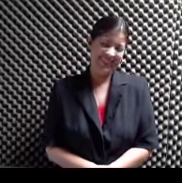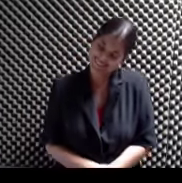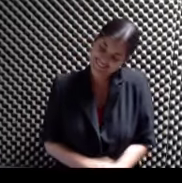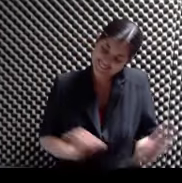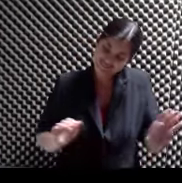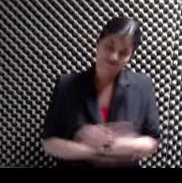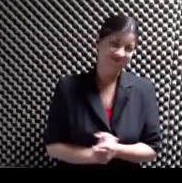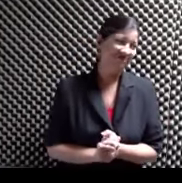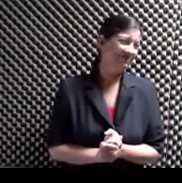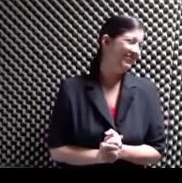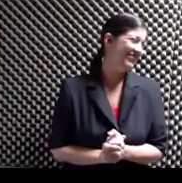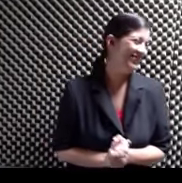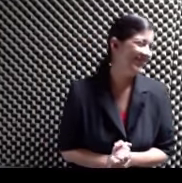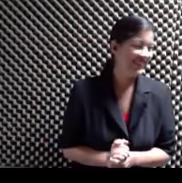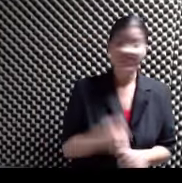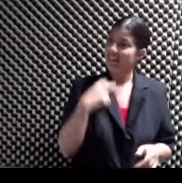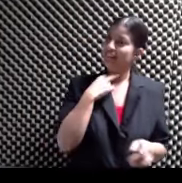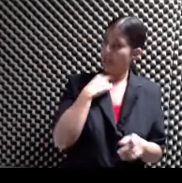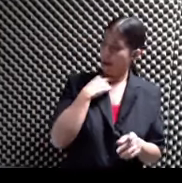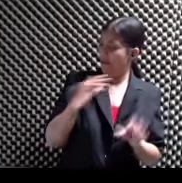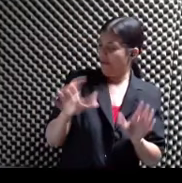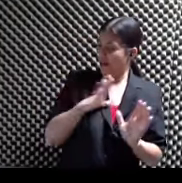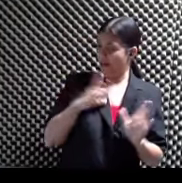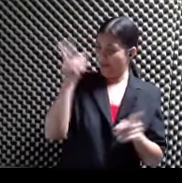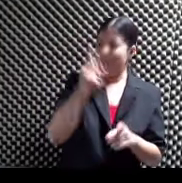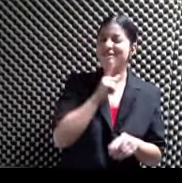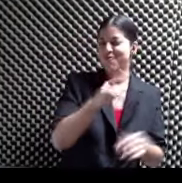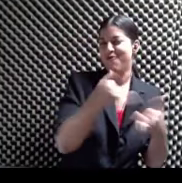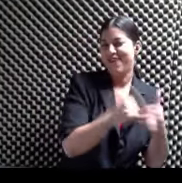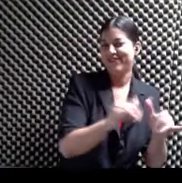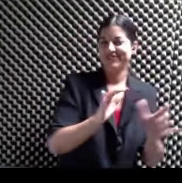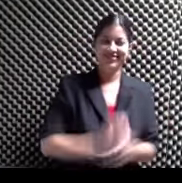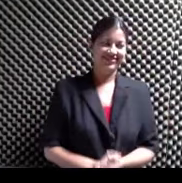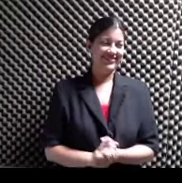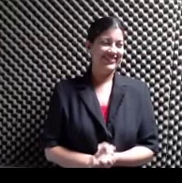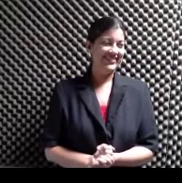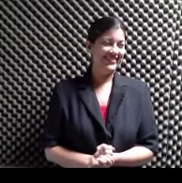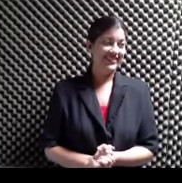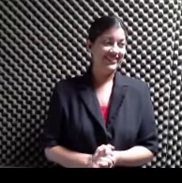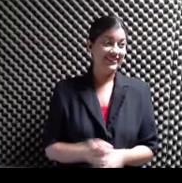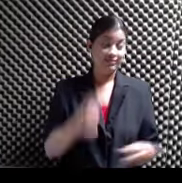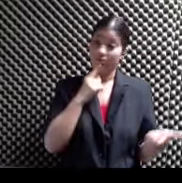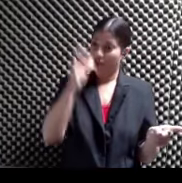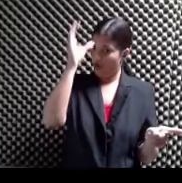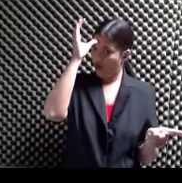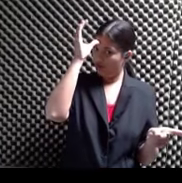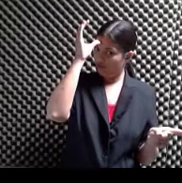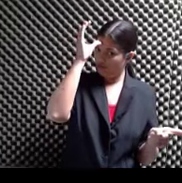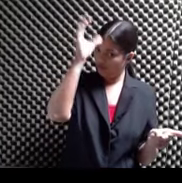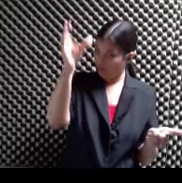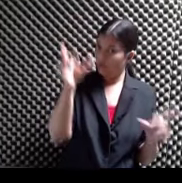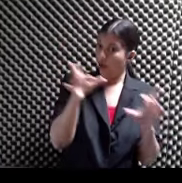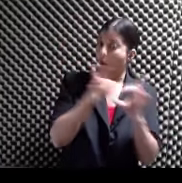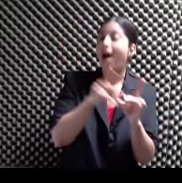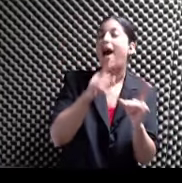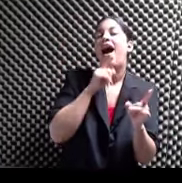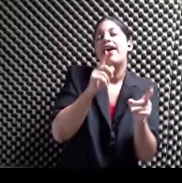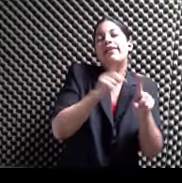valen las trampas Ah bueno No pero mira Como se amarra el concepto Porque mira Hay formas En las